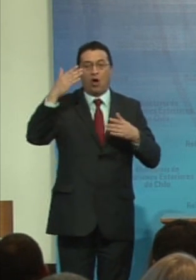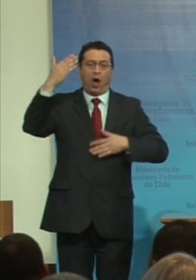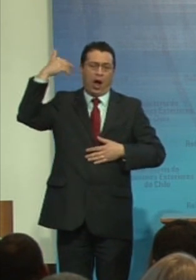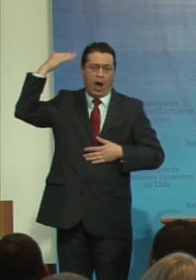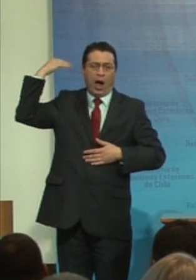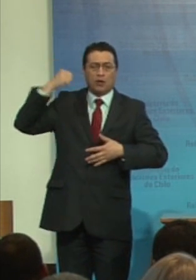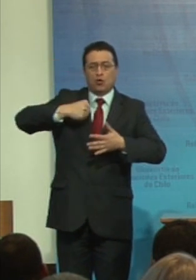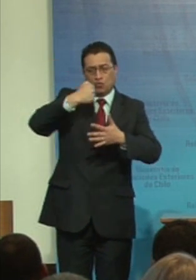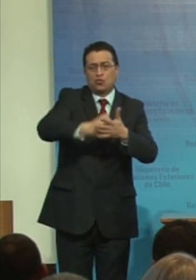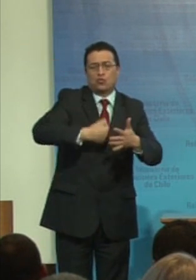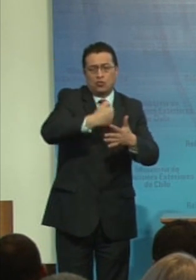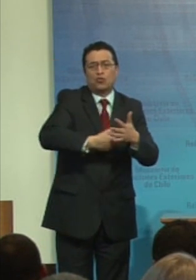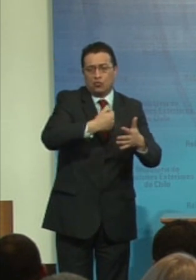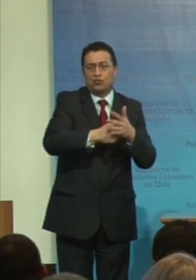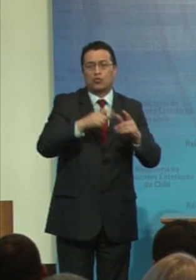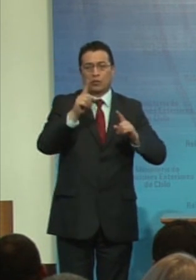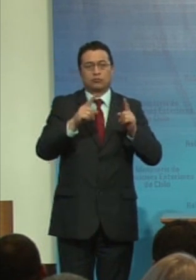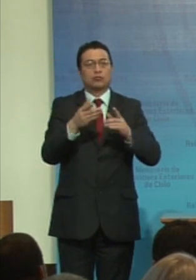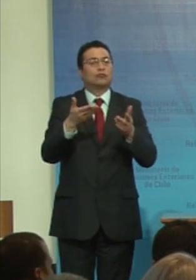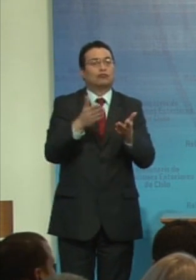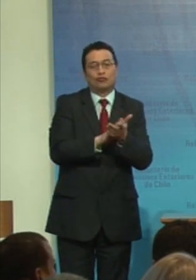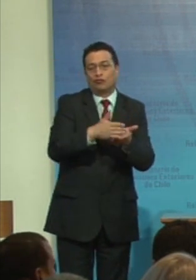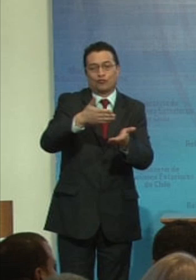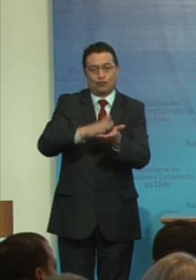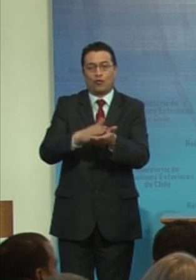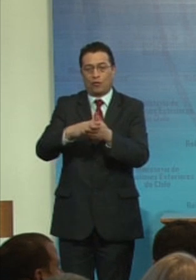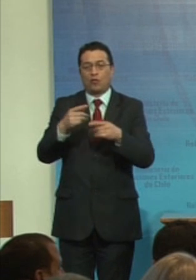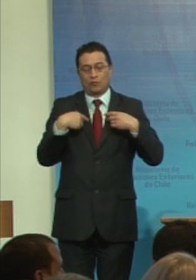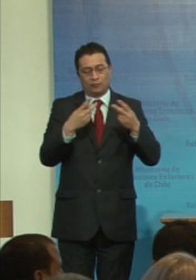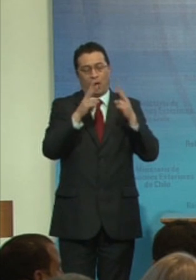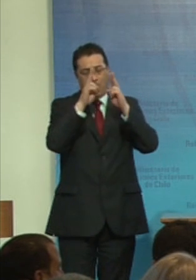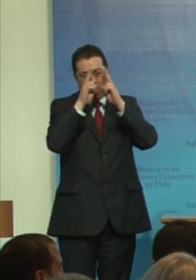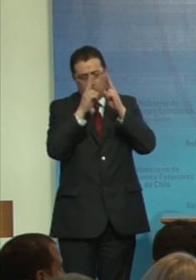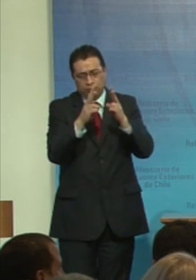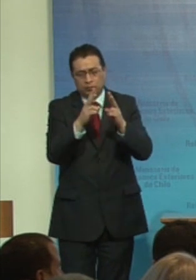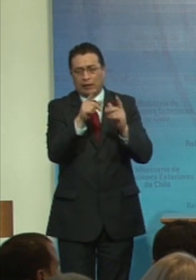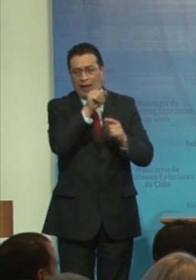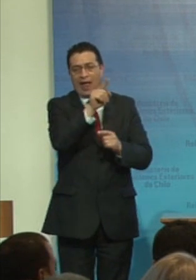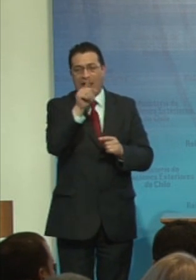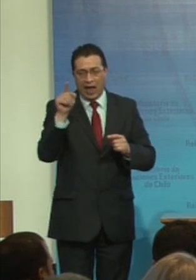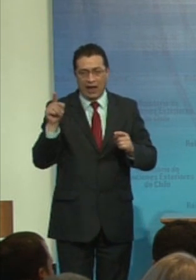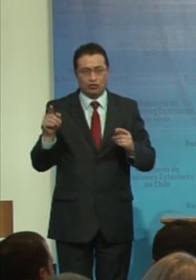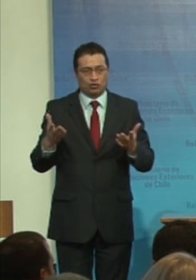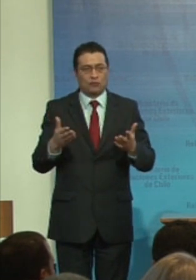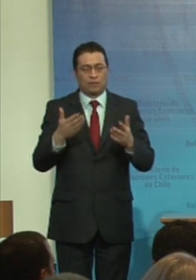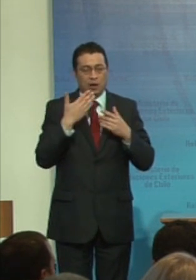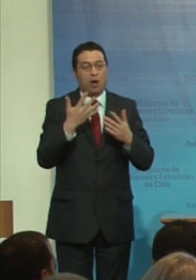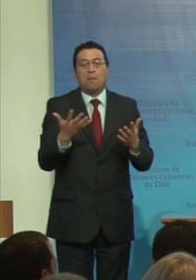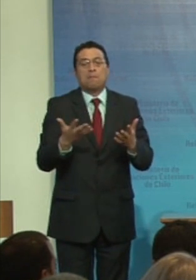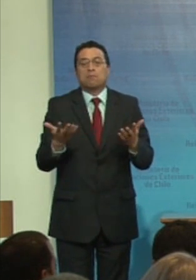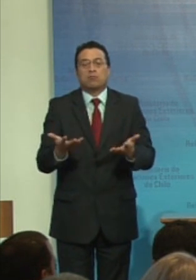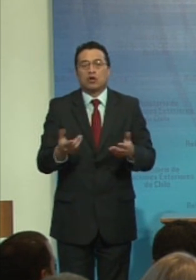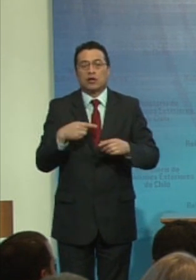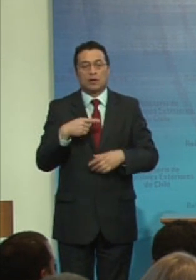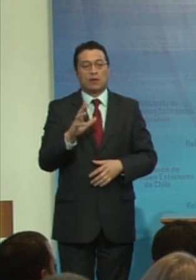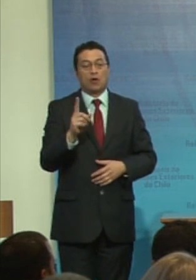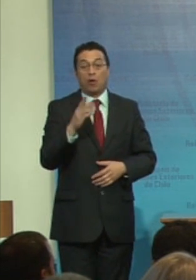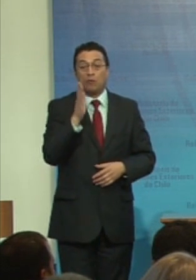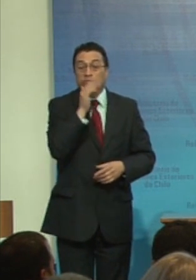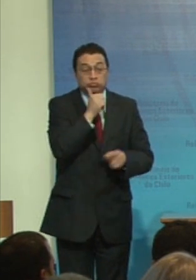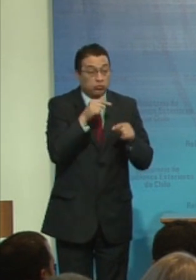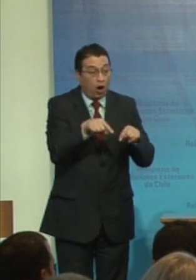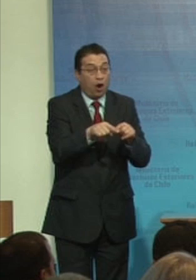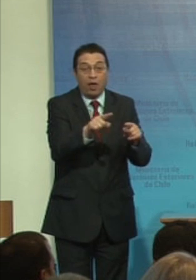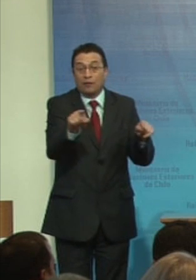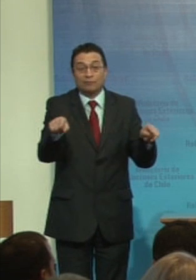fuertemente por esta convención. Yo rindo un tributo y un homenaje a ello, porque no porque no estén